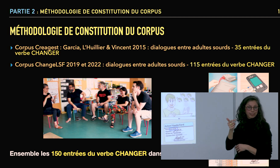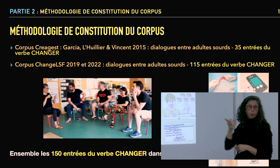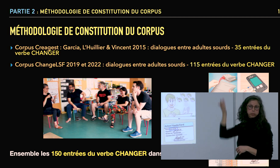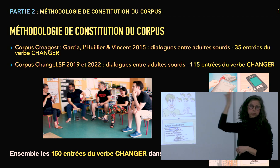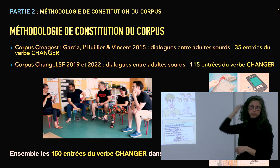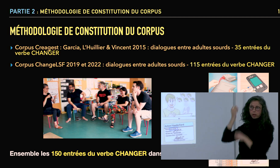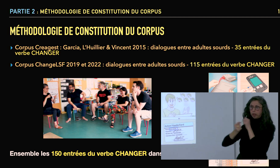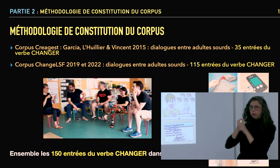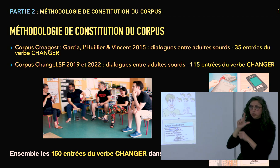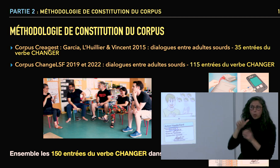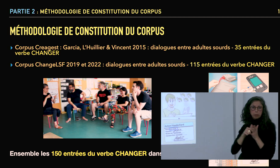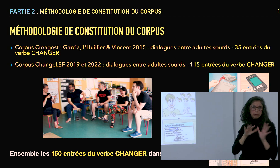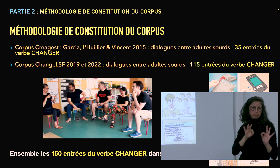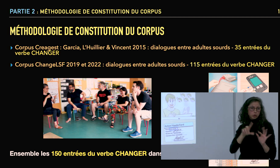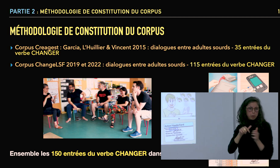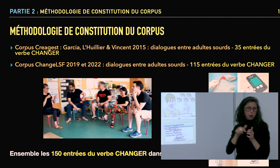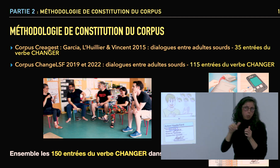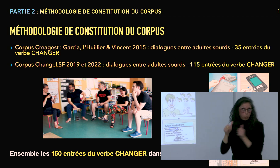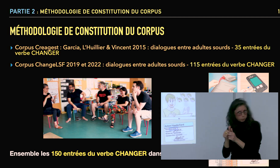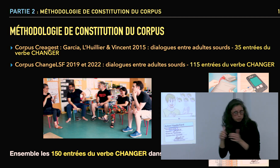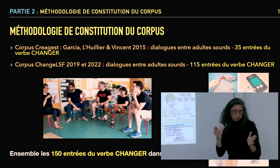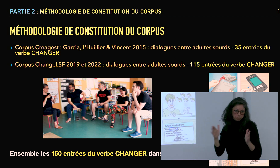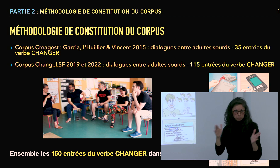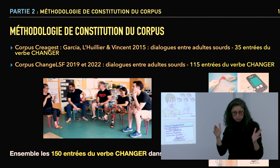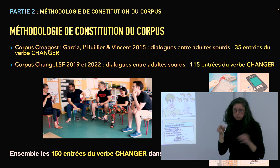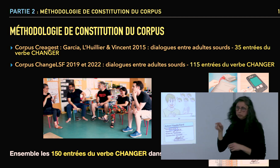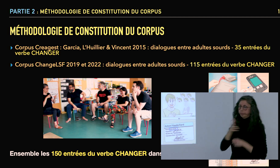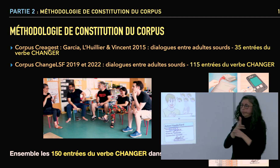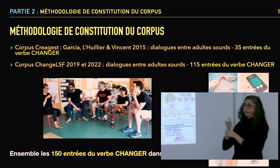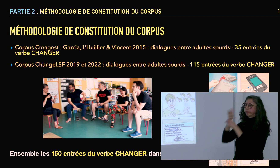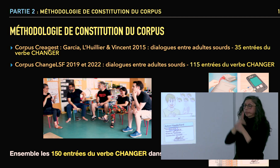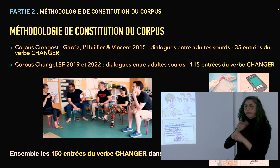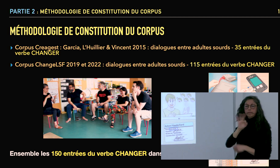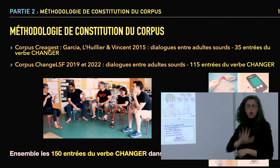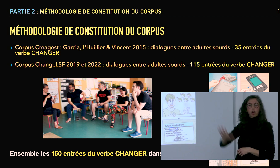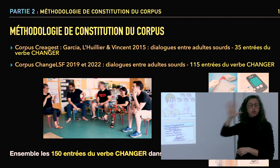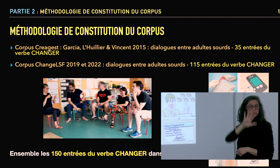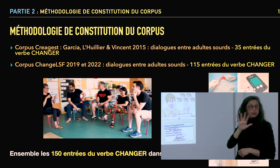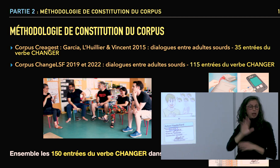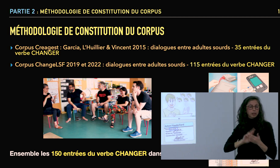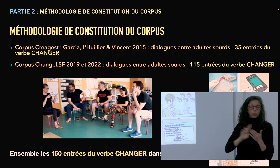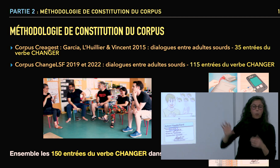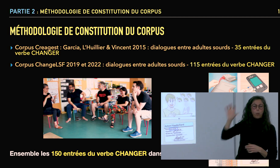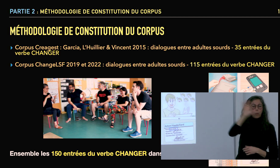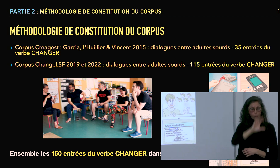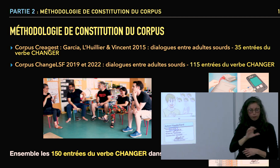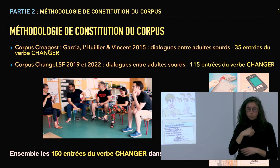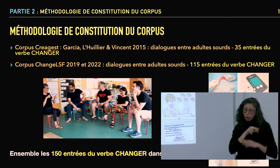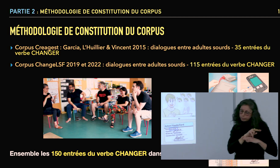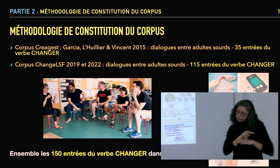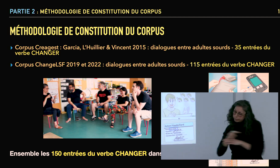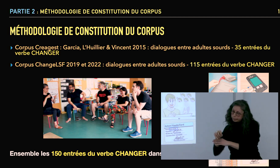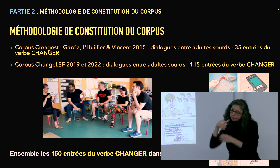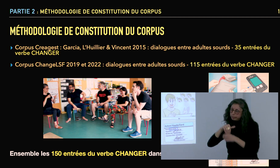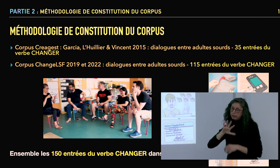Marie-Thérèse Lullier et Brigitte Garcia, en 2010-2011 à peu près, ont réalisé des